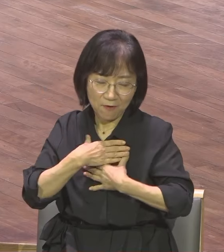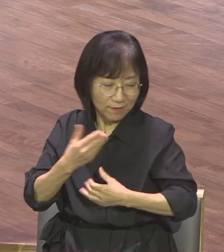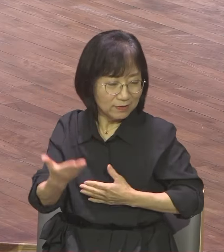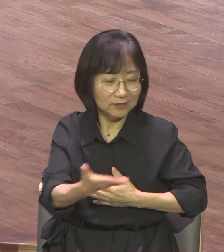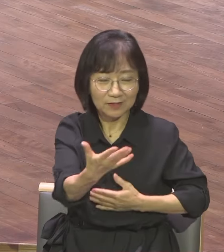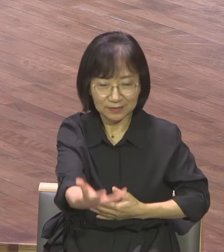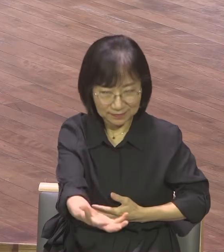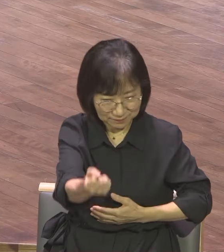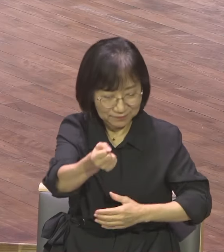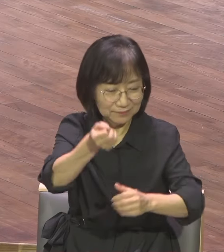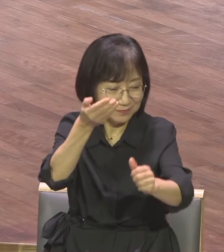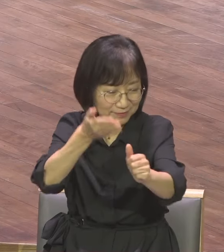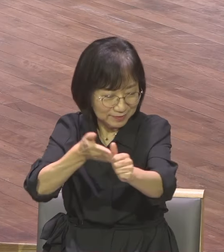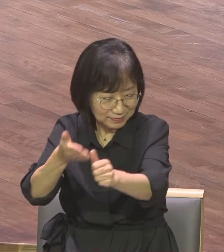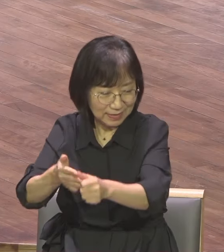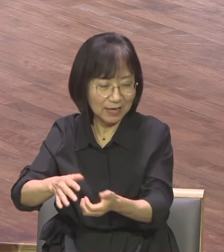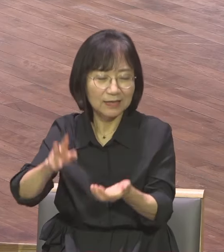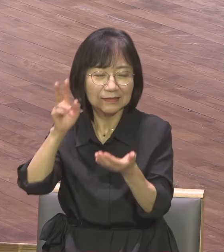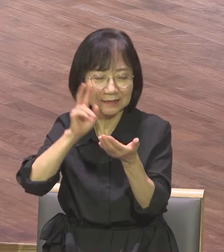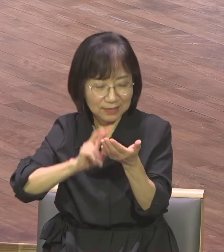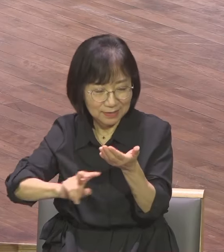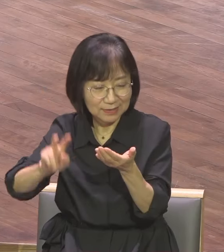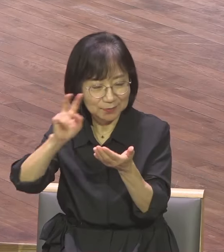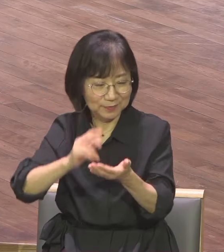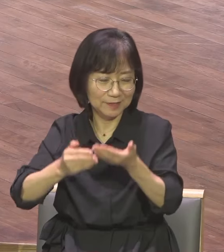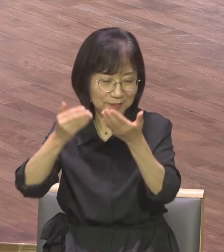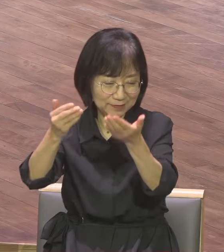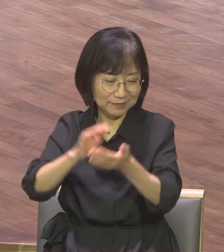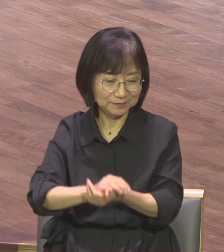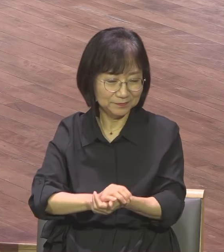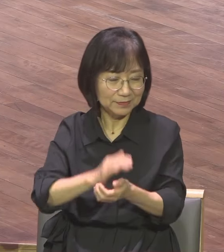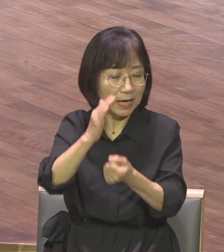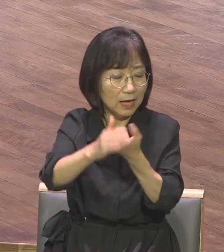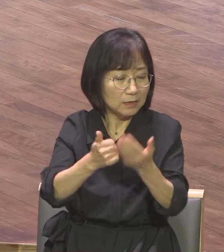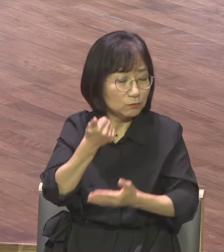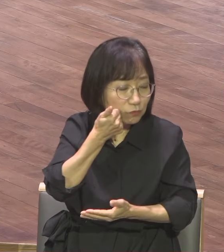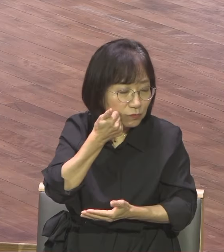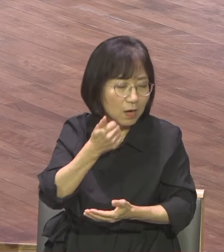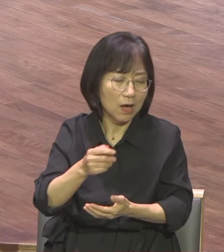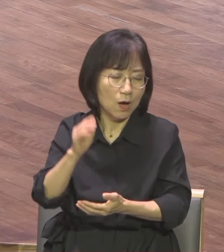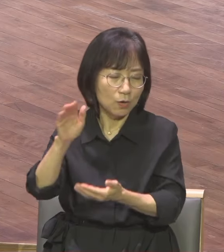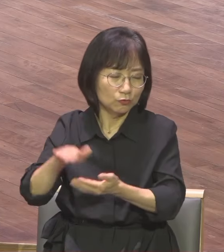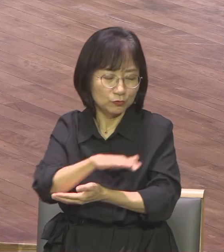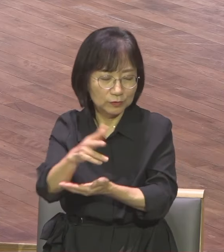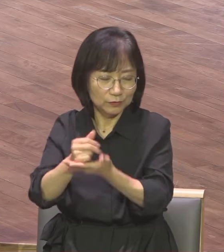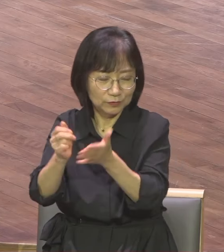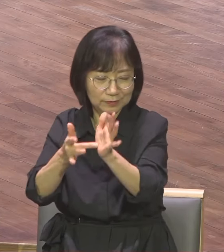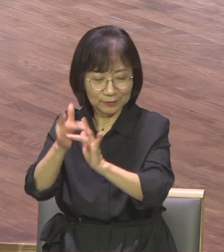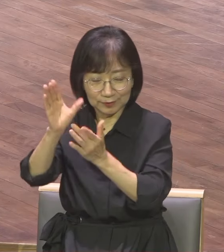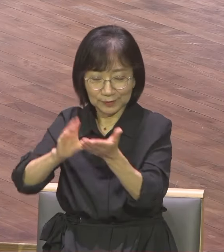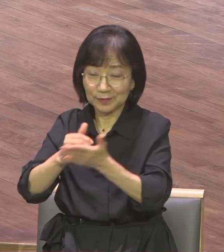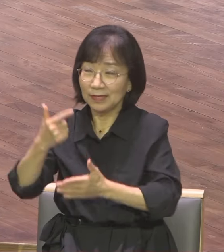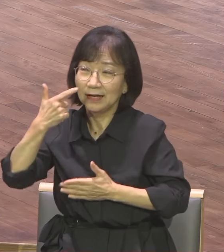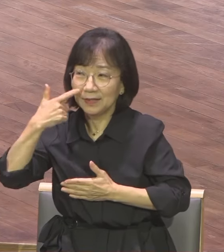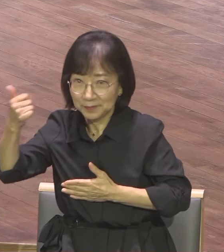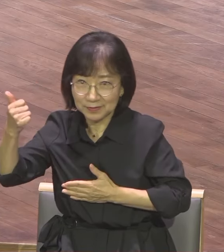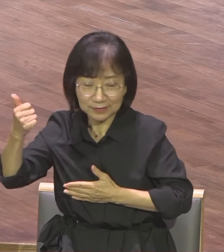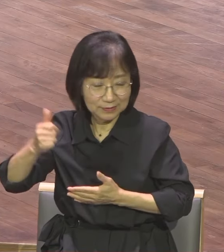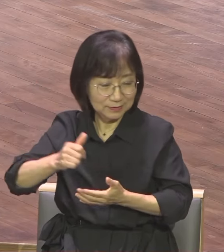있을지어다 찬송하리로다 하나님 곧 우리 주 예수 그리스도의 아버지께서 그리스도 안에서 하늘에 속한